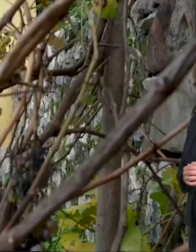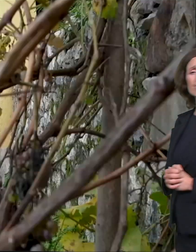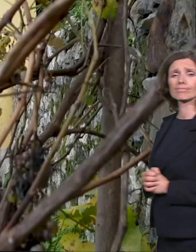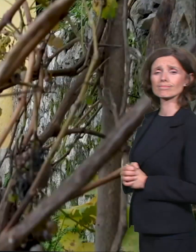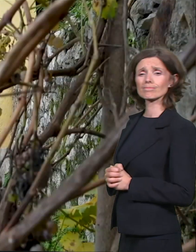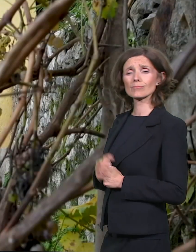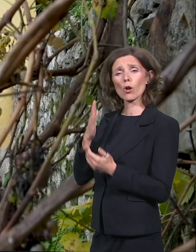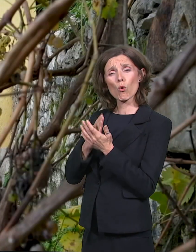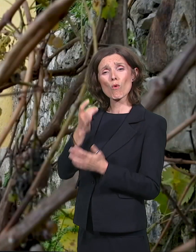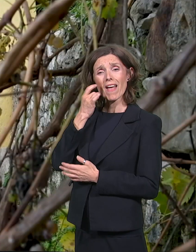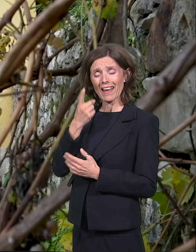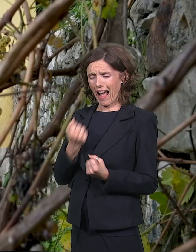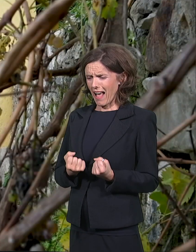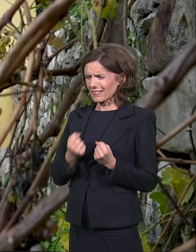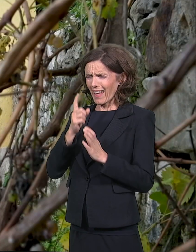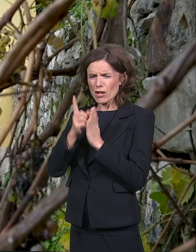listening.